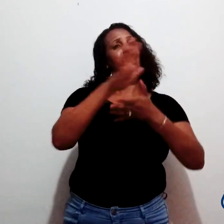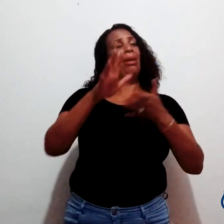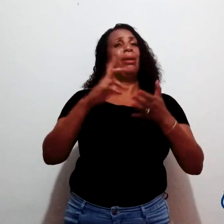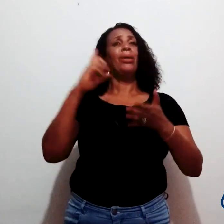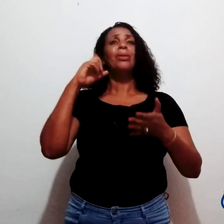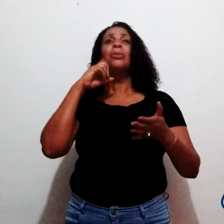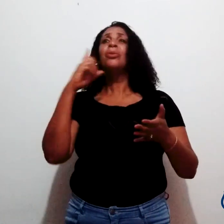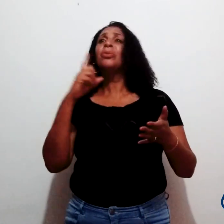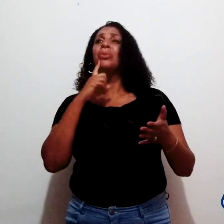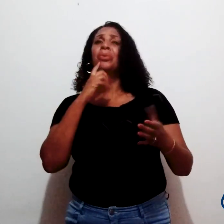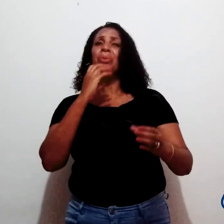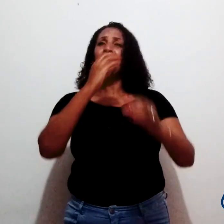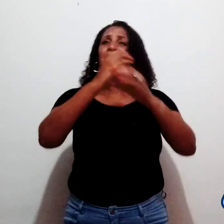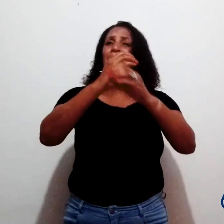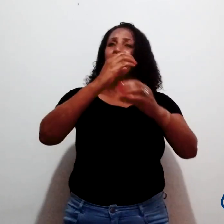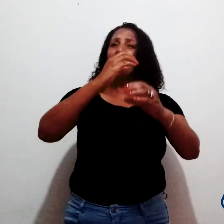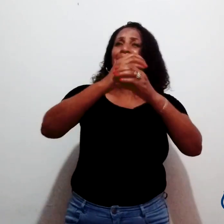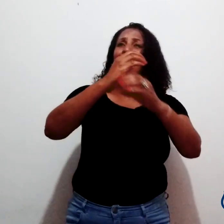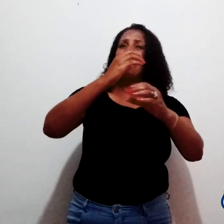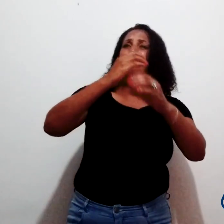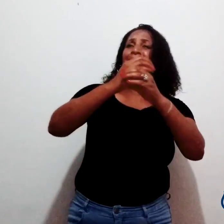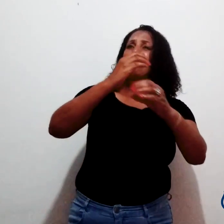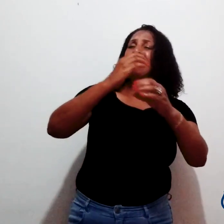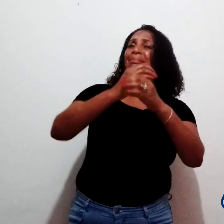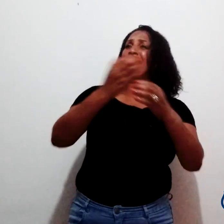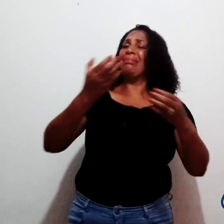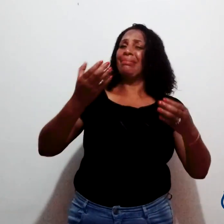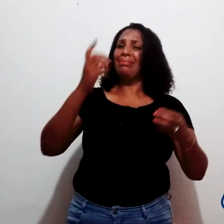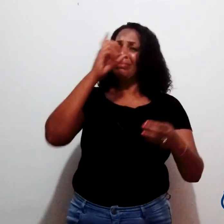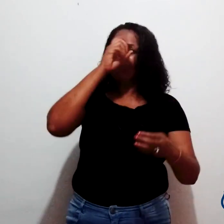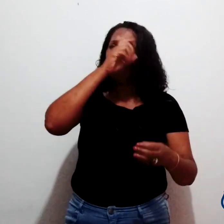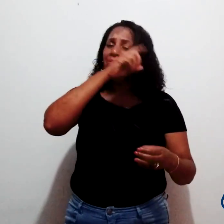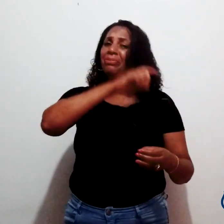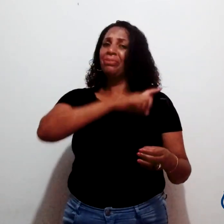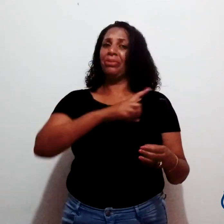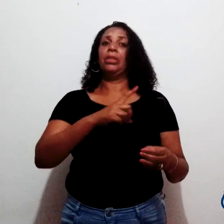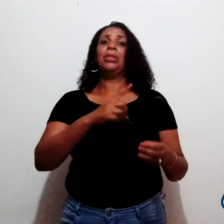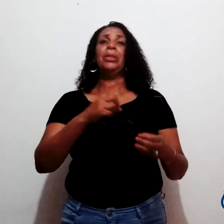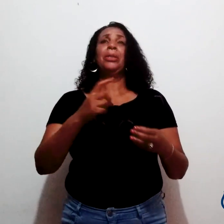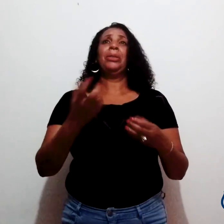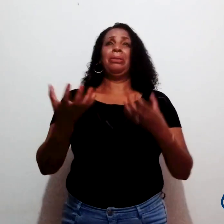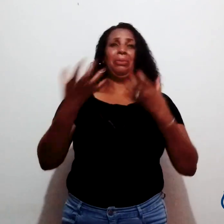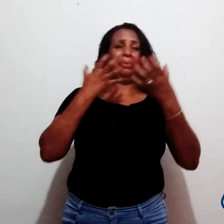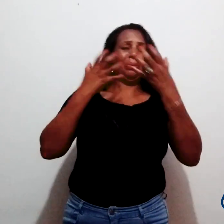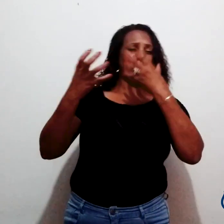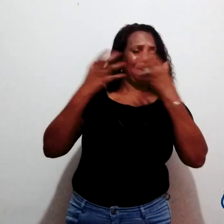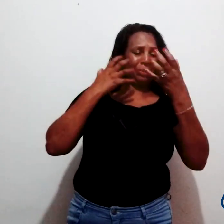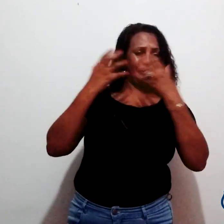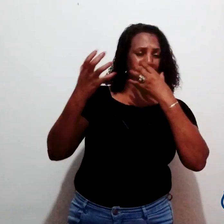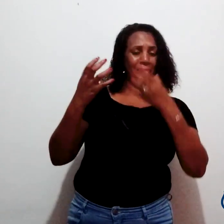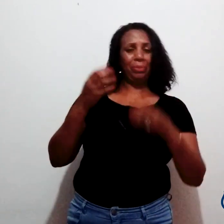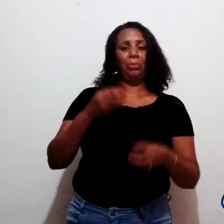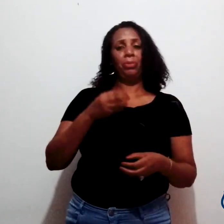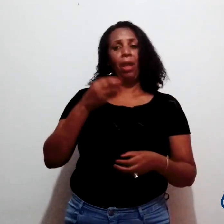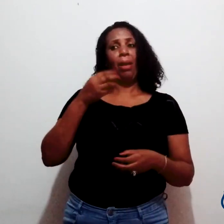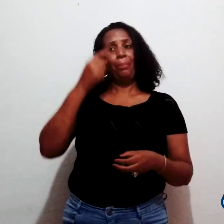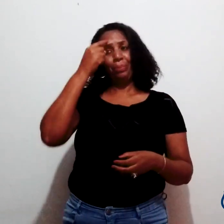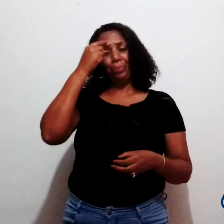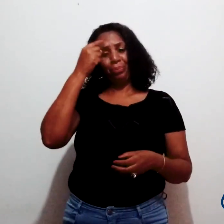que minha comunicação com o surdo não era tão fácil assim. Tinha uma dificuldade, sabe, e os surdos eles percebiam isso e eu fiquei muito mal,